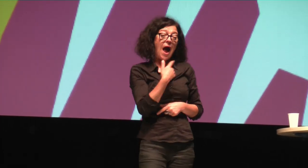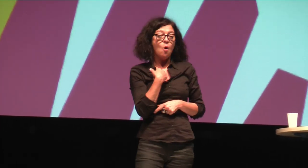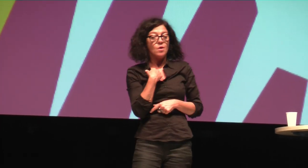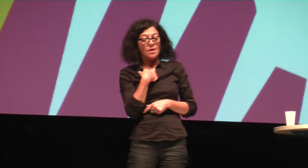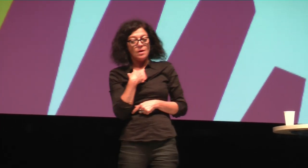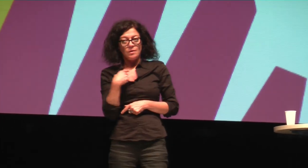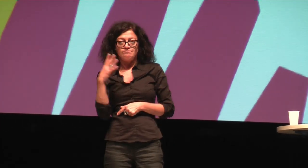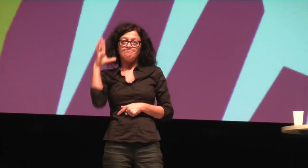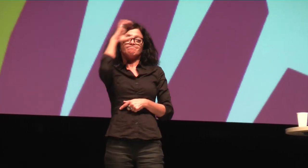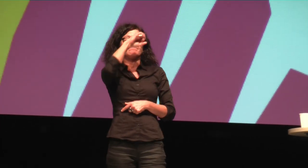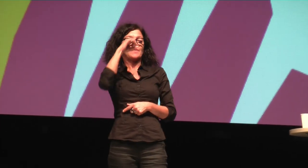Was bin ich eigentlich?